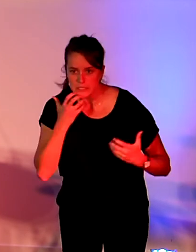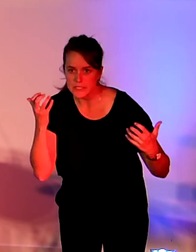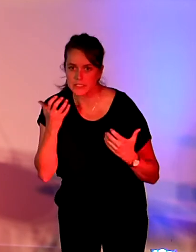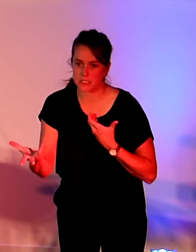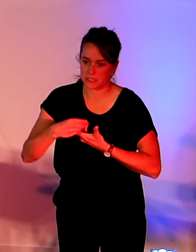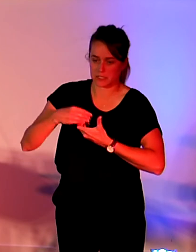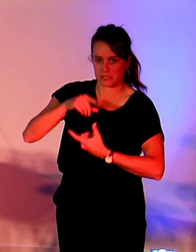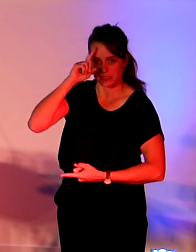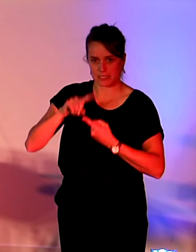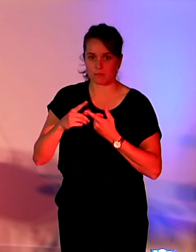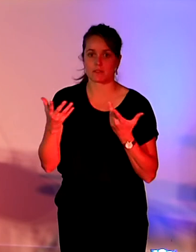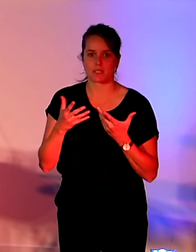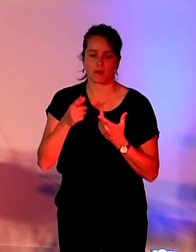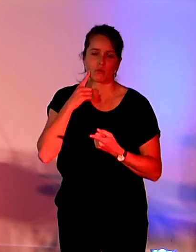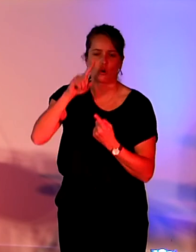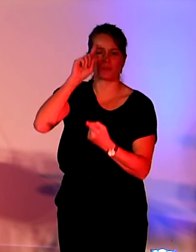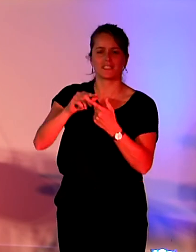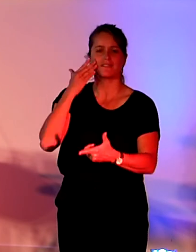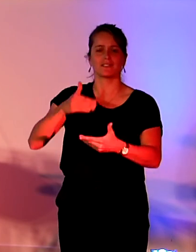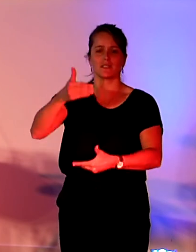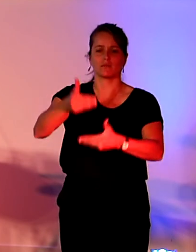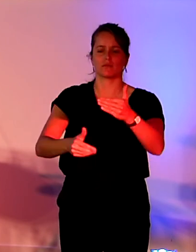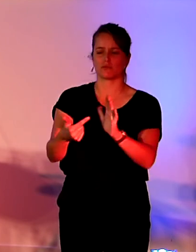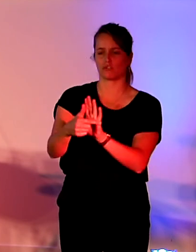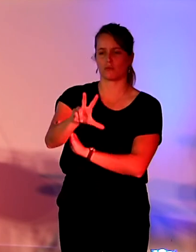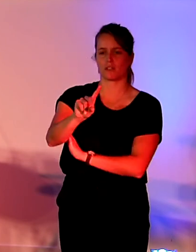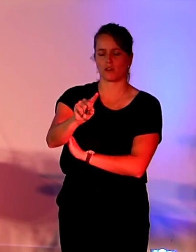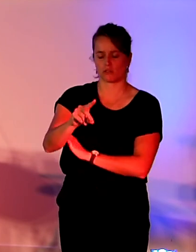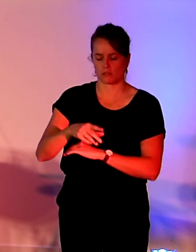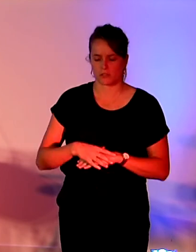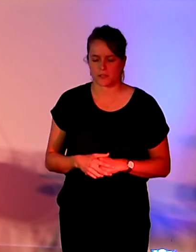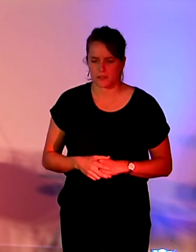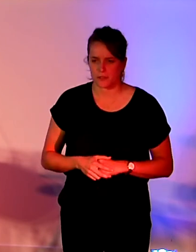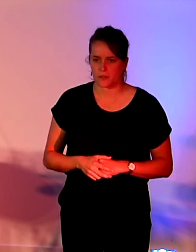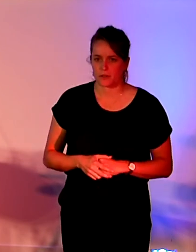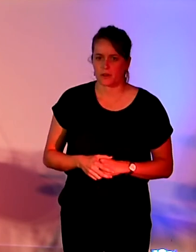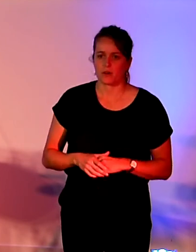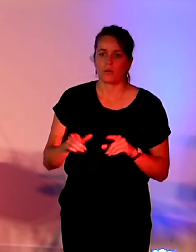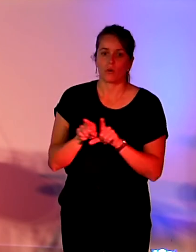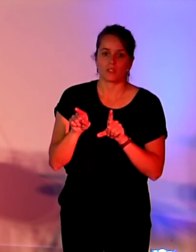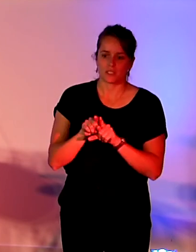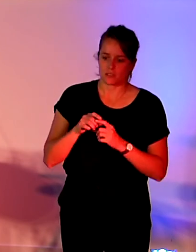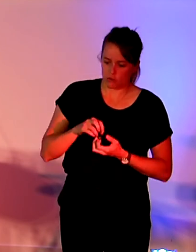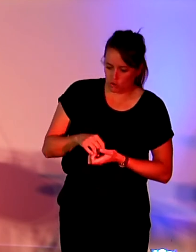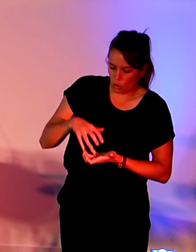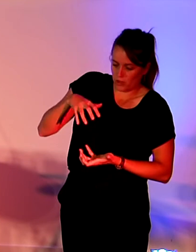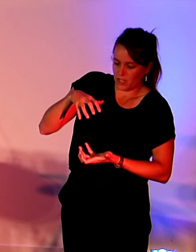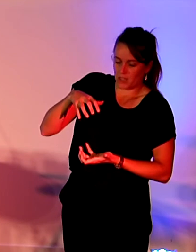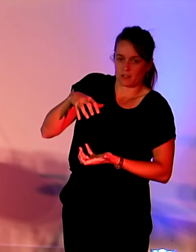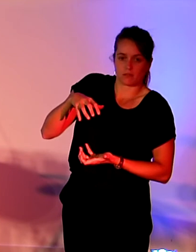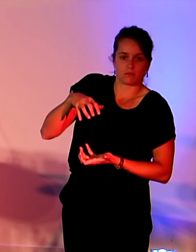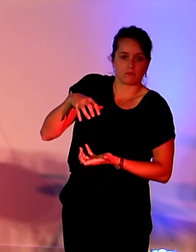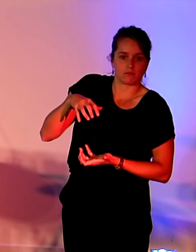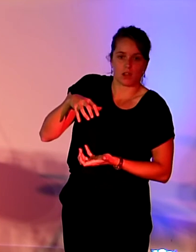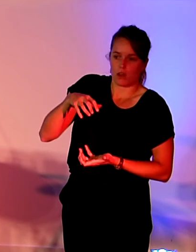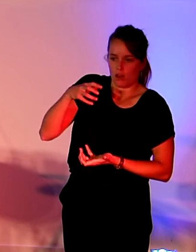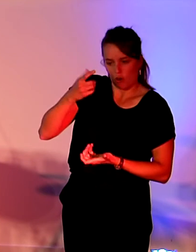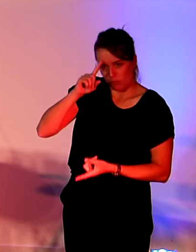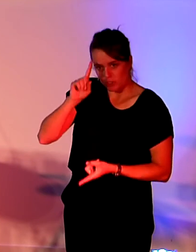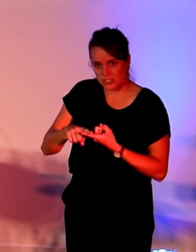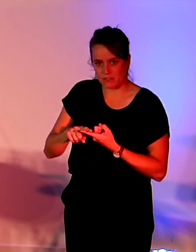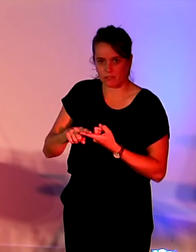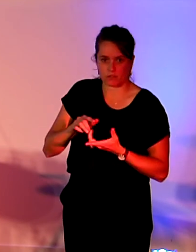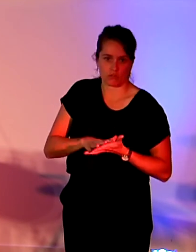et le soutien au centre de données écologiquement vertueux. Donc là, l'idée c'était de proposer une